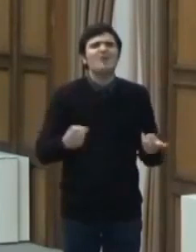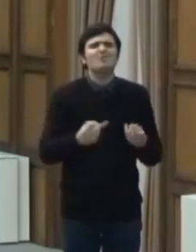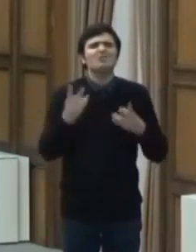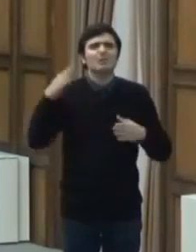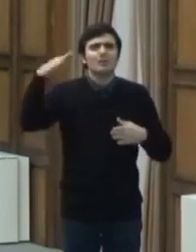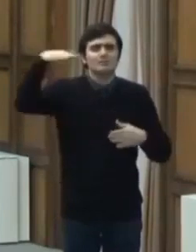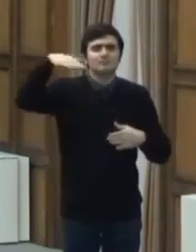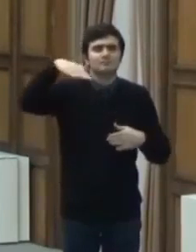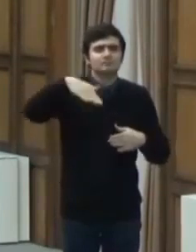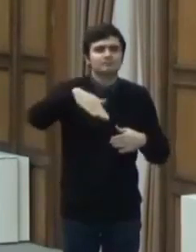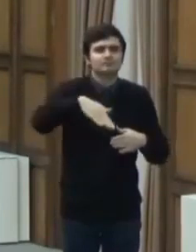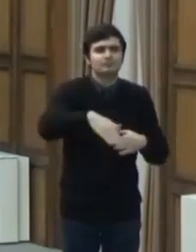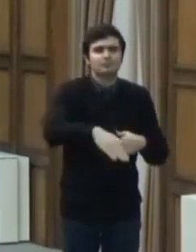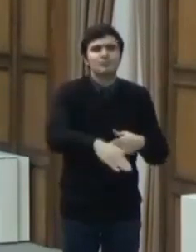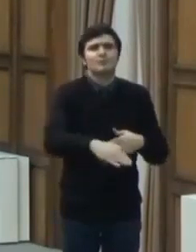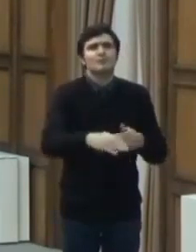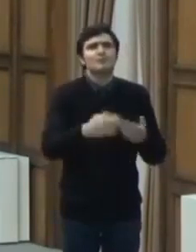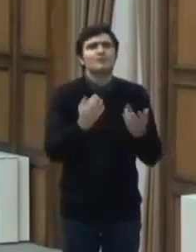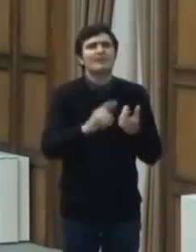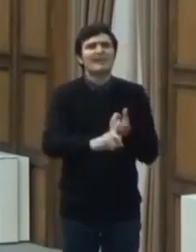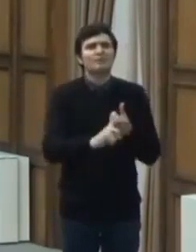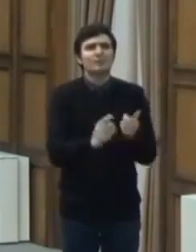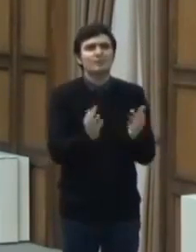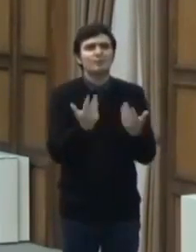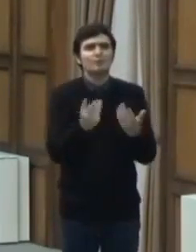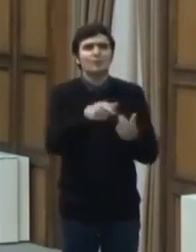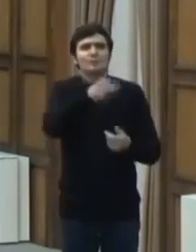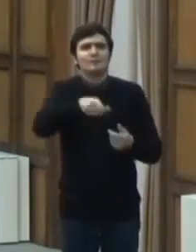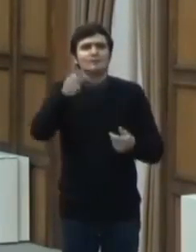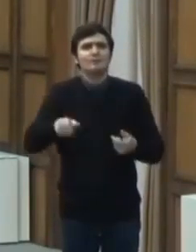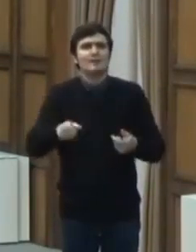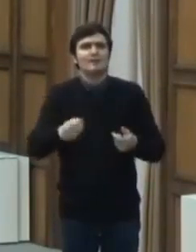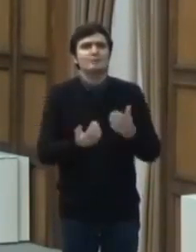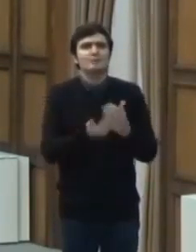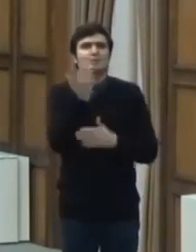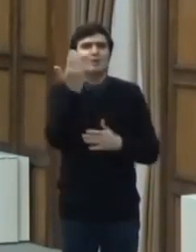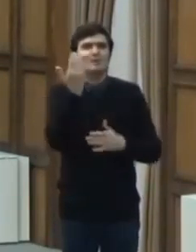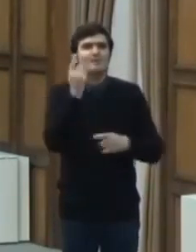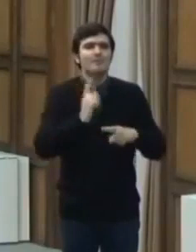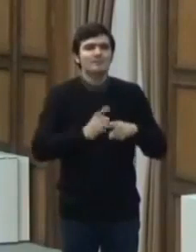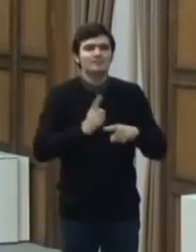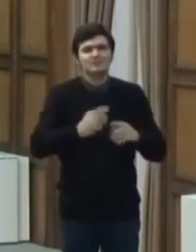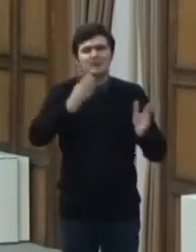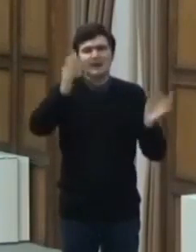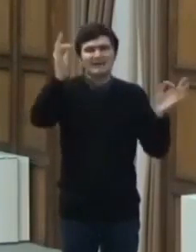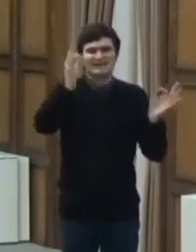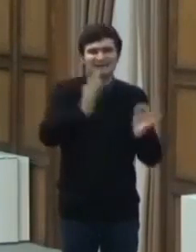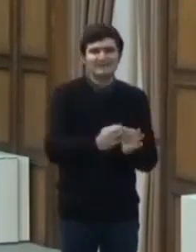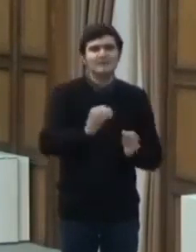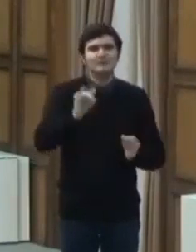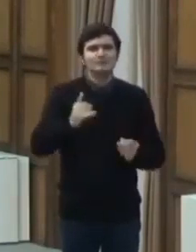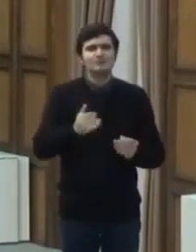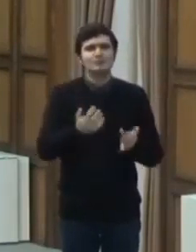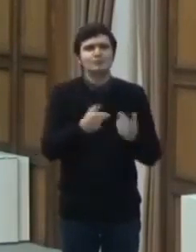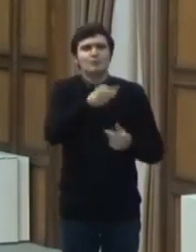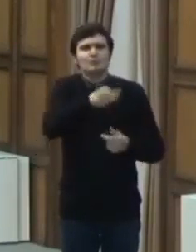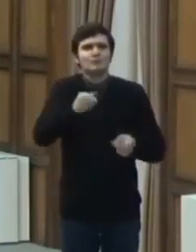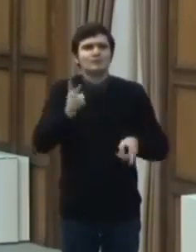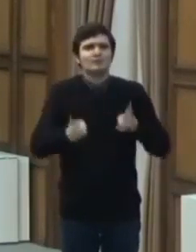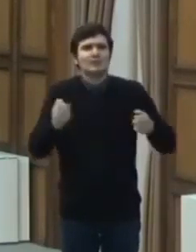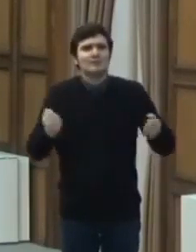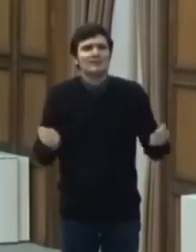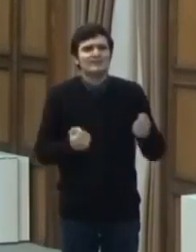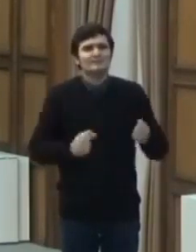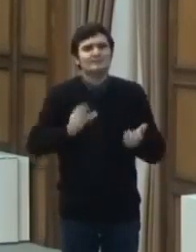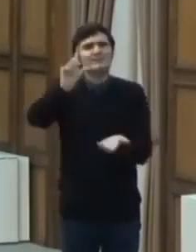moment cu număr de cazuri noi confirmate în scădere, cu număr de cazuri în terapie intensivă în scădere, cu